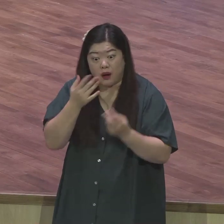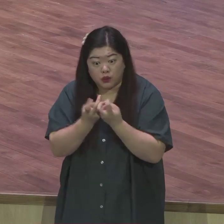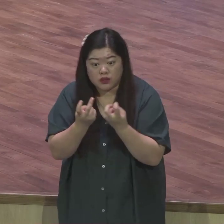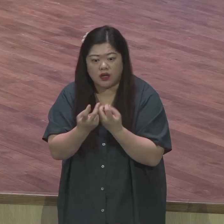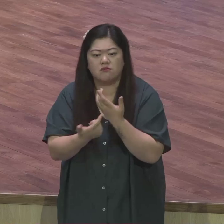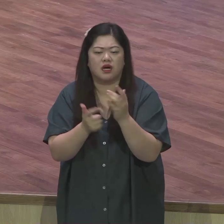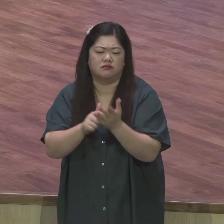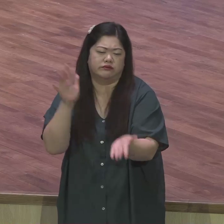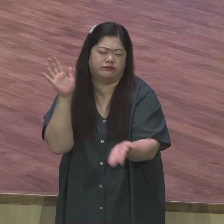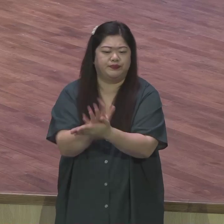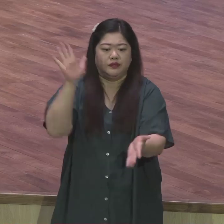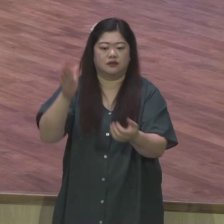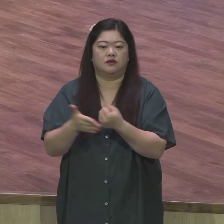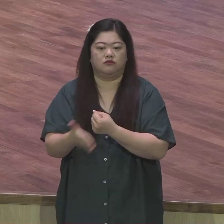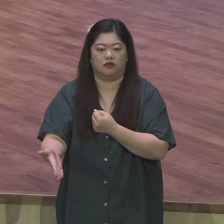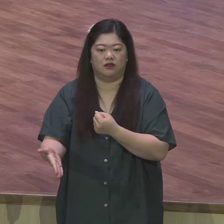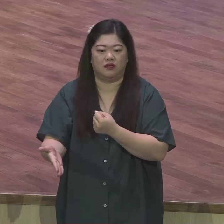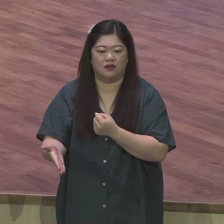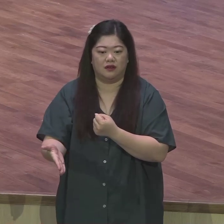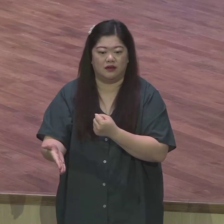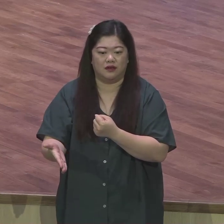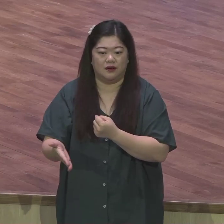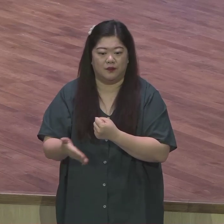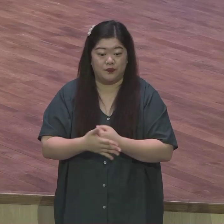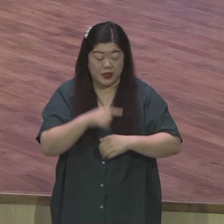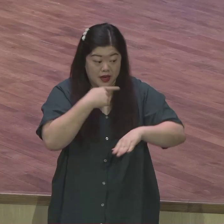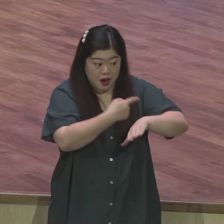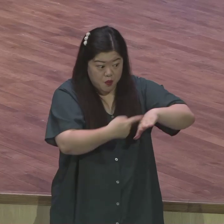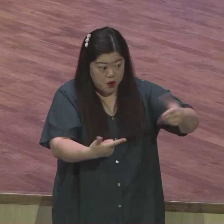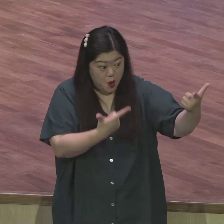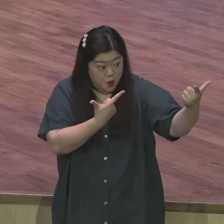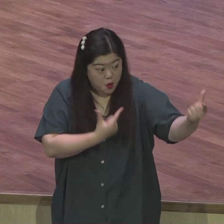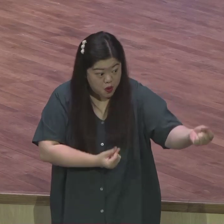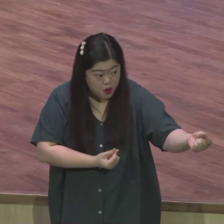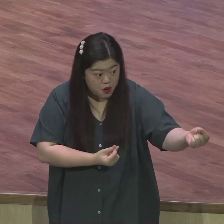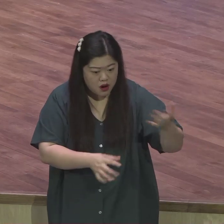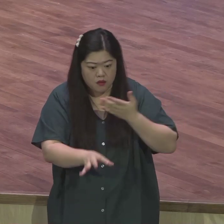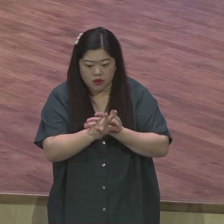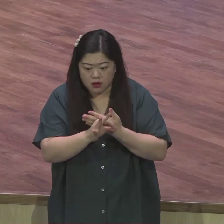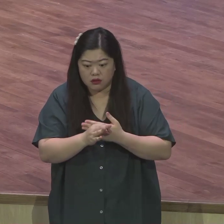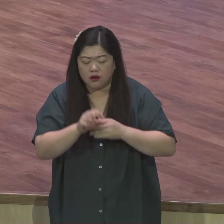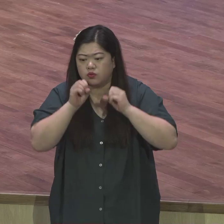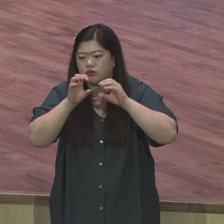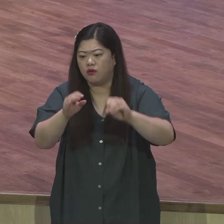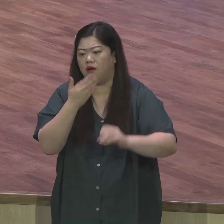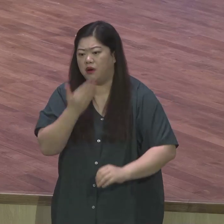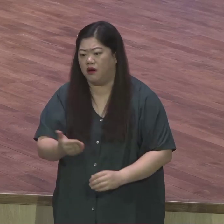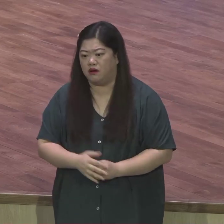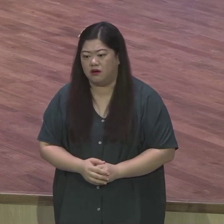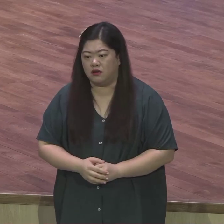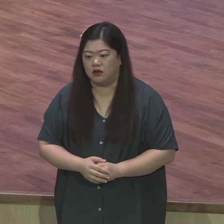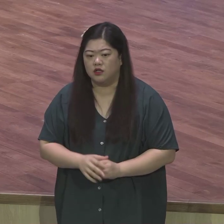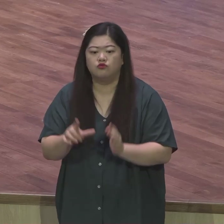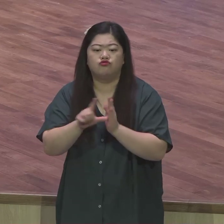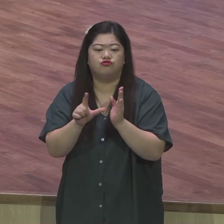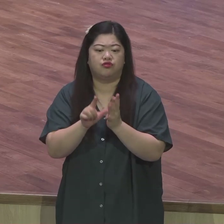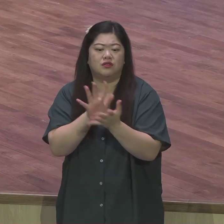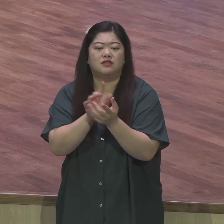동족을 사랑하는 마음 불길에서 나온 불꽃이다 마틴 루터의 말이에요 이 바울의 가슴